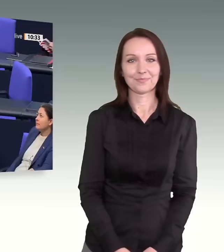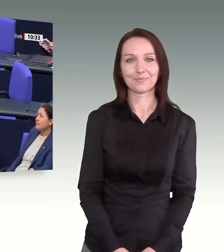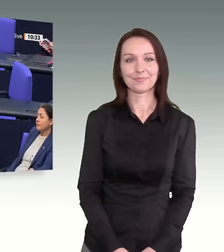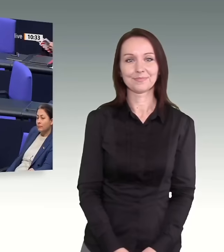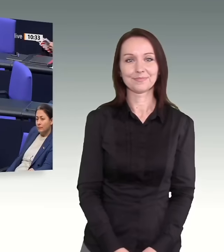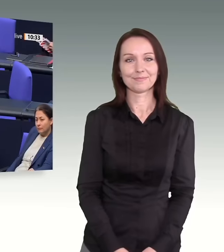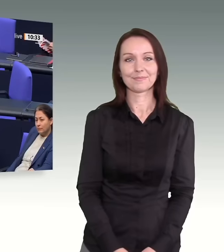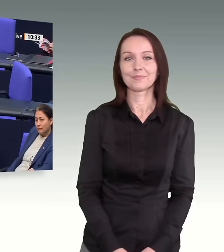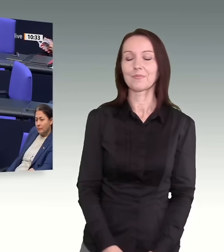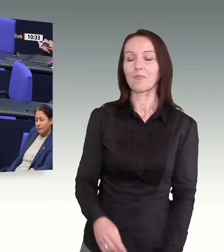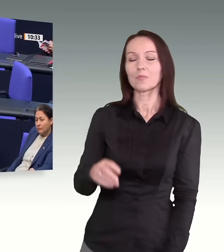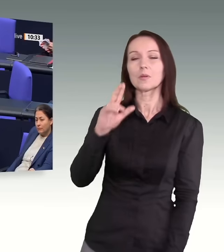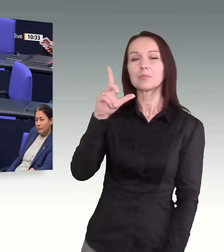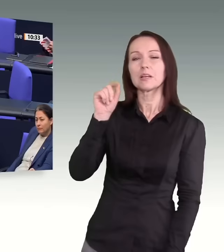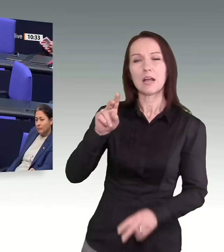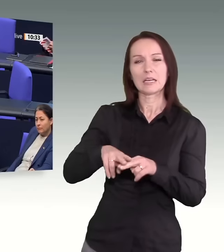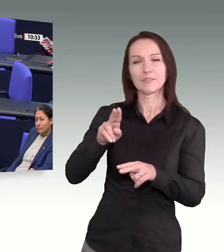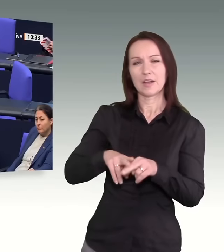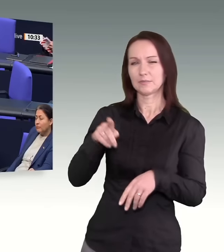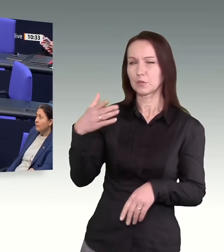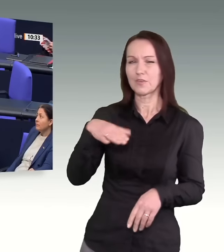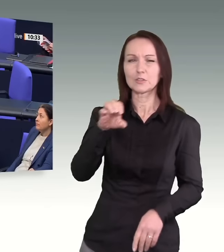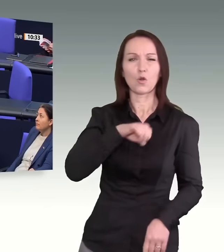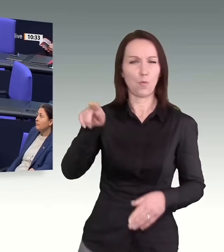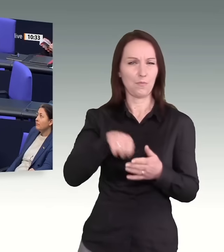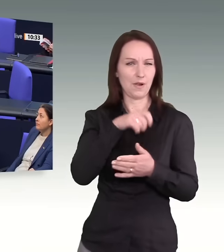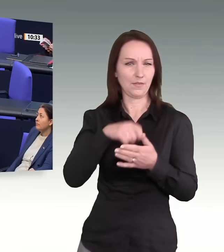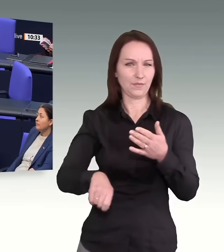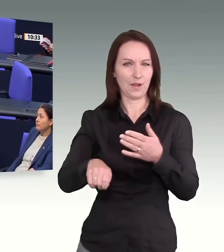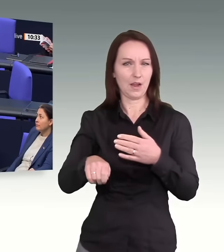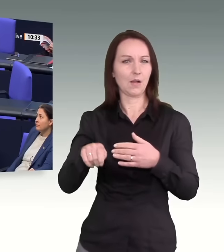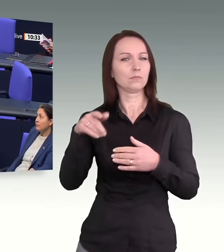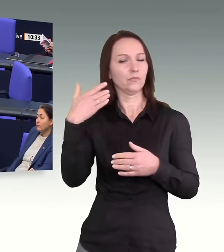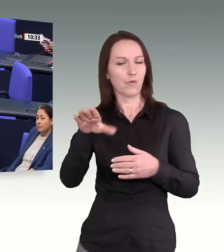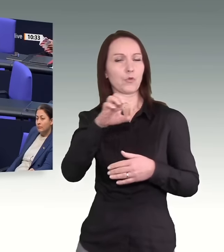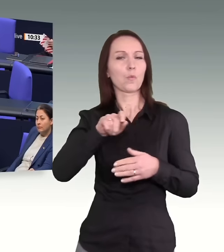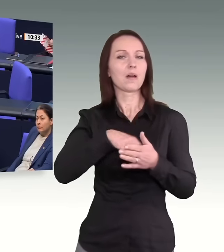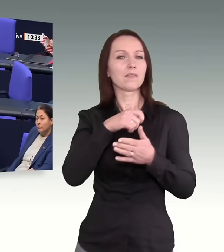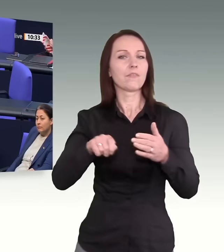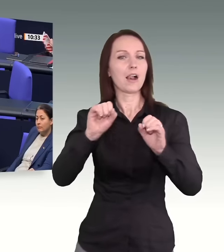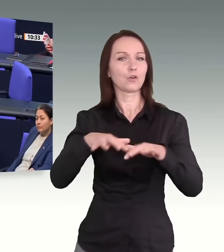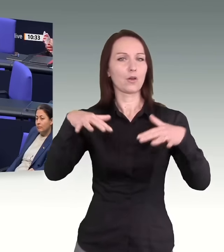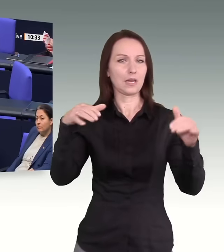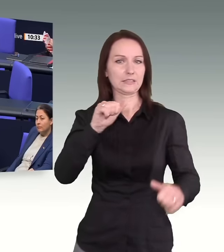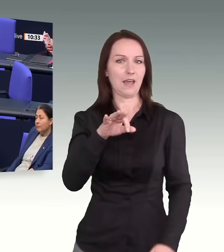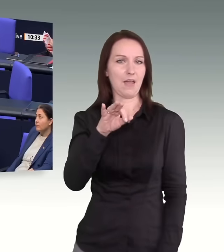gewählten Spitzenkandidaten der AfD für die Europawahl vorgeworfen. Er wolle die Demokratie, die